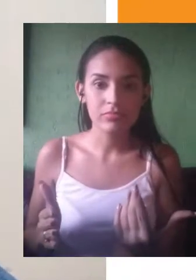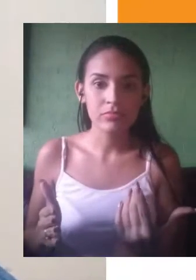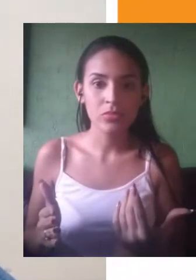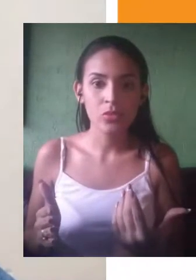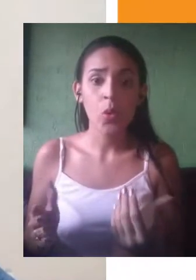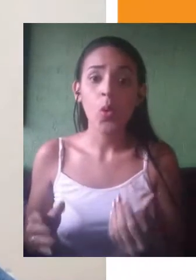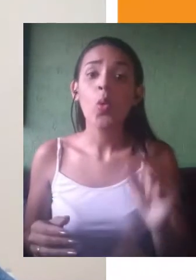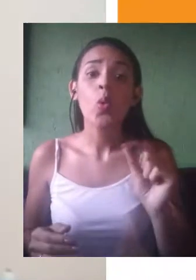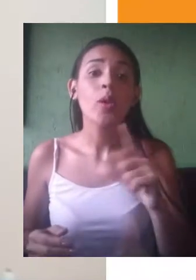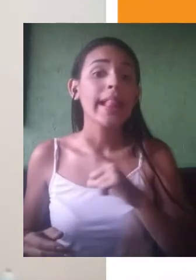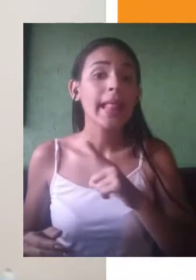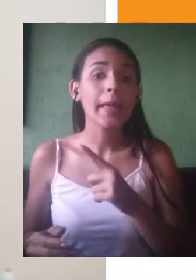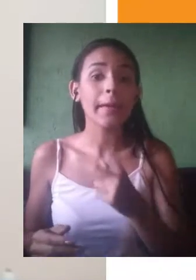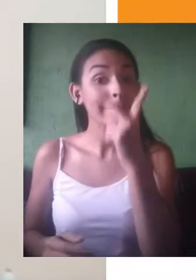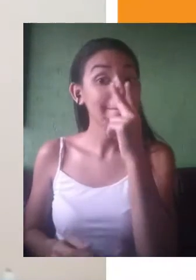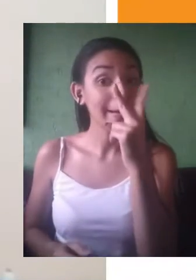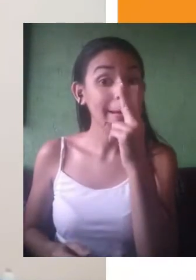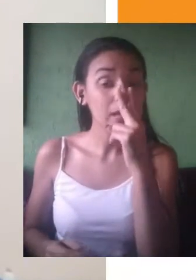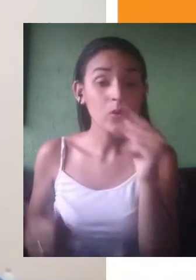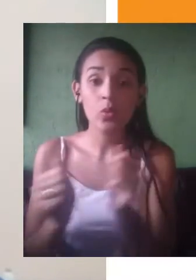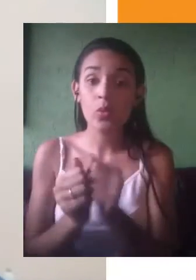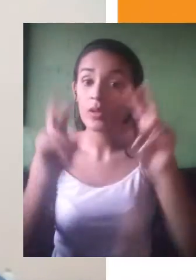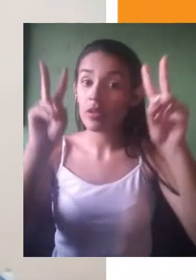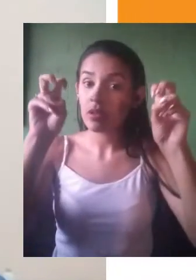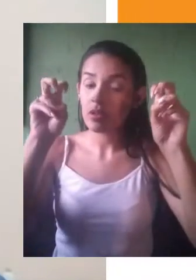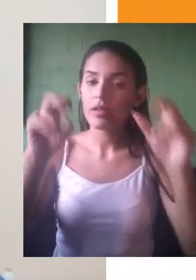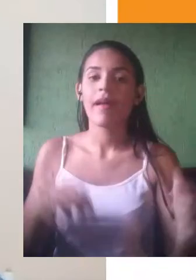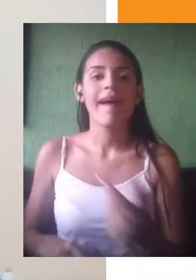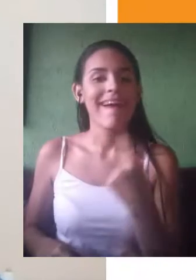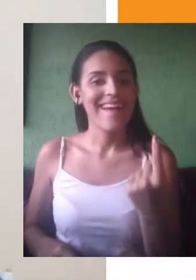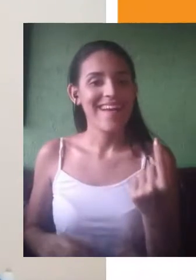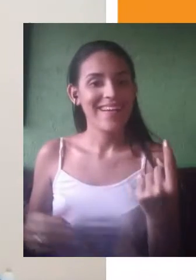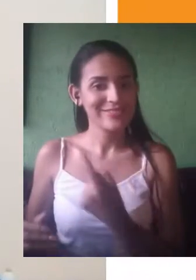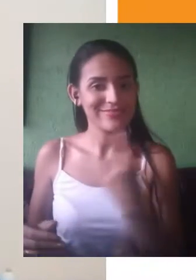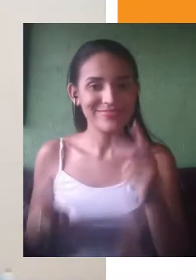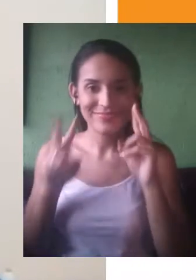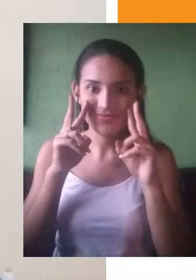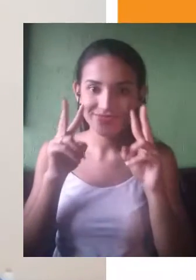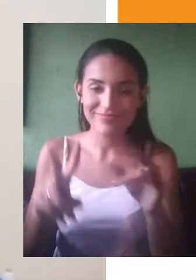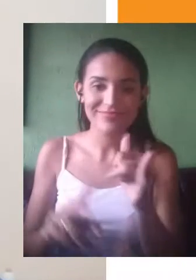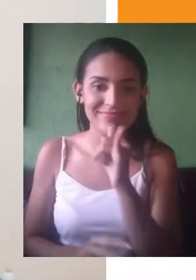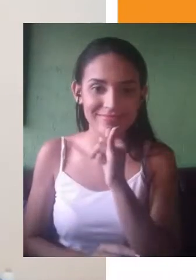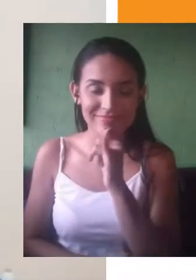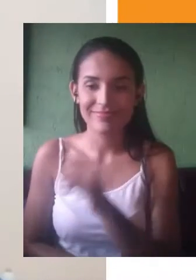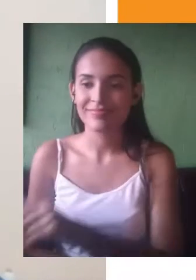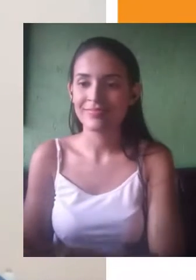proposta. Então, nós vamos ver a seguir algumas dicas com exemplos de como nós podemos fazer isso.